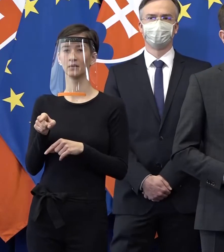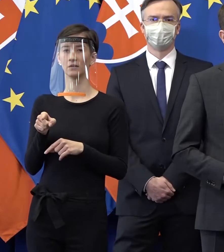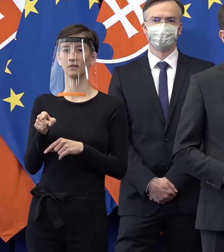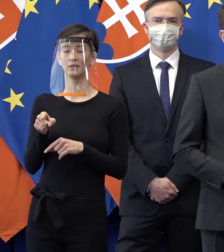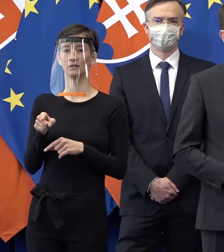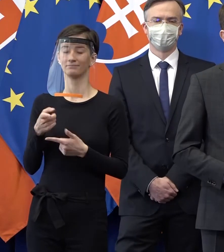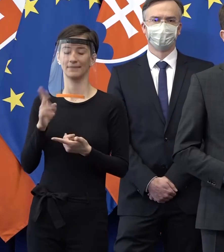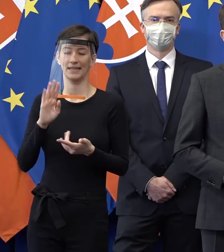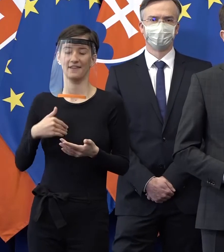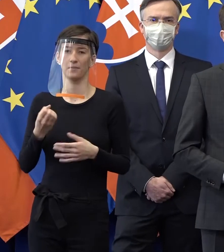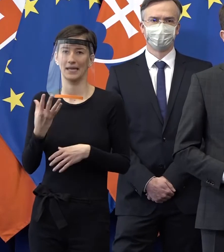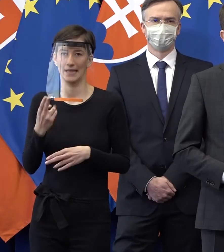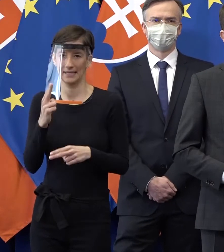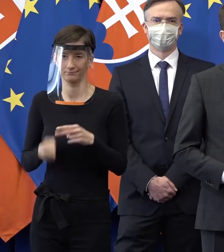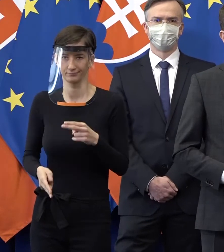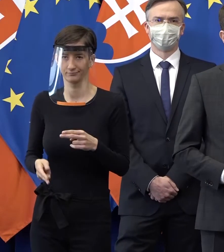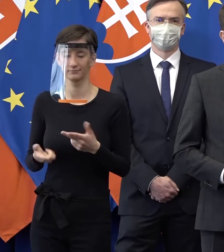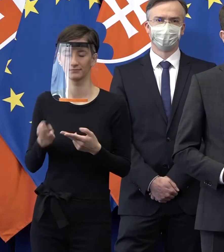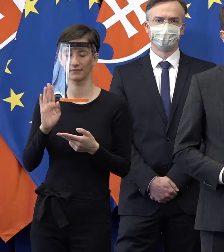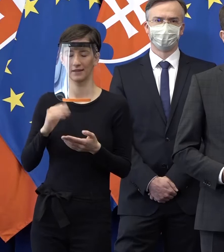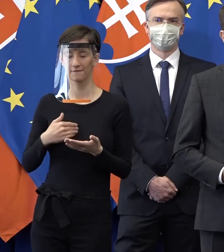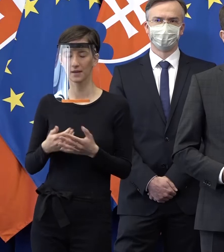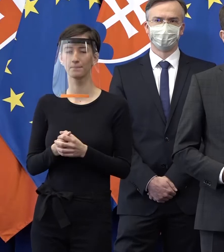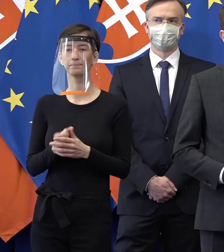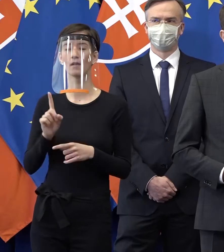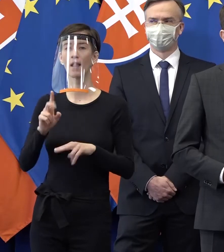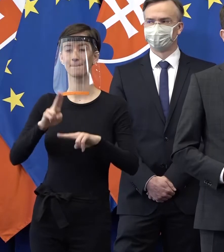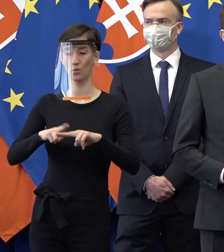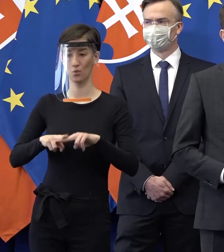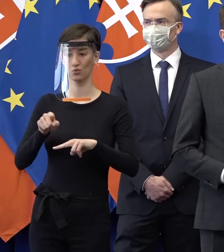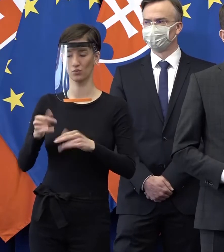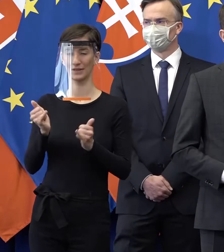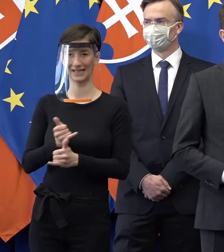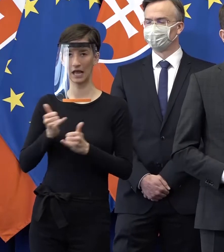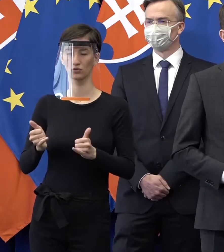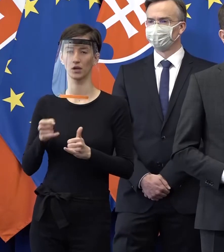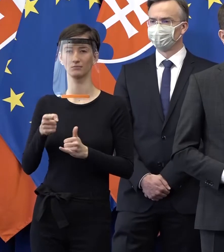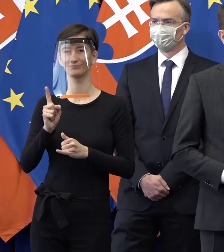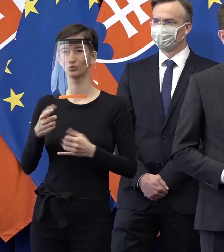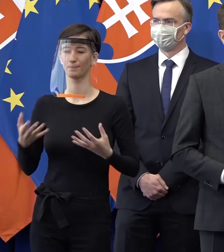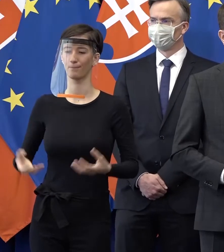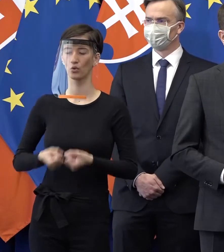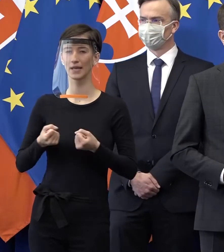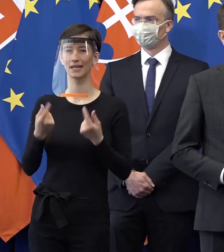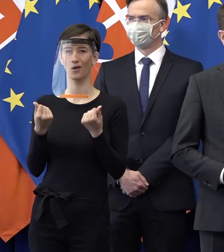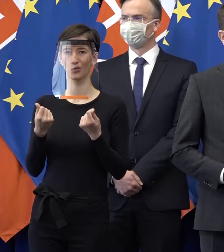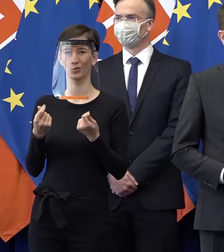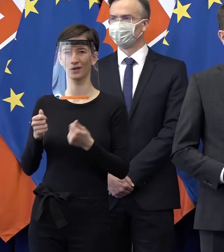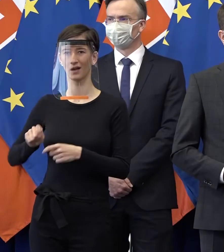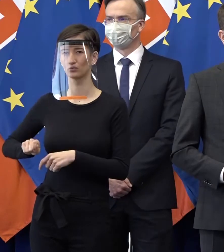skončí, to nevieme samozrejme, kedy presne to bude, ale aby potom naozaj sa podarilo vyšvihnúť